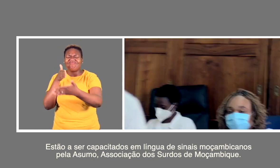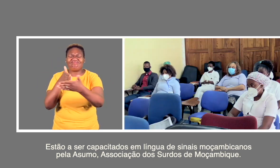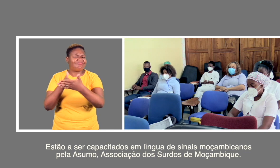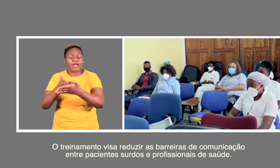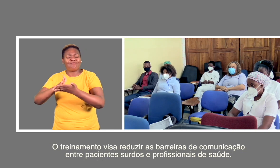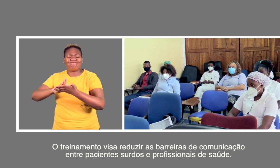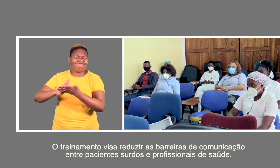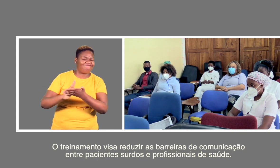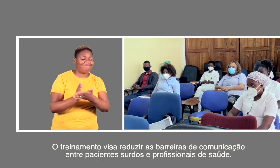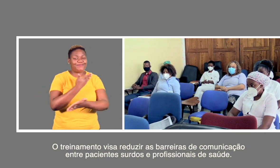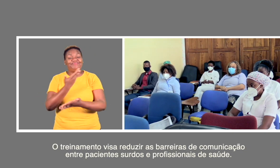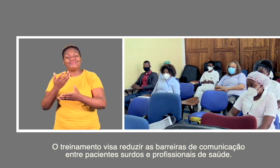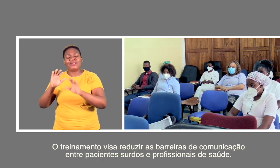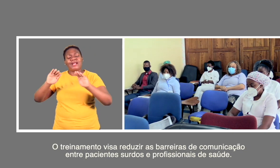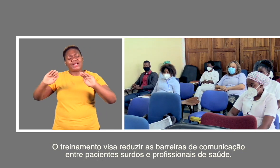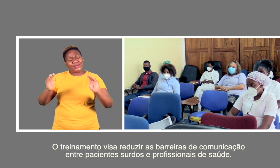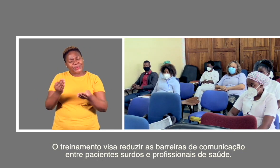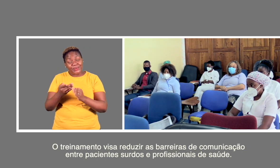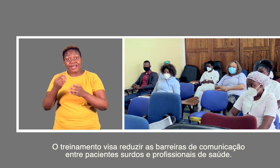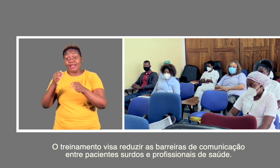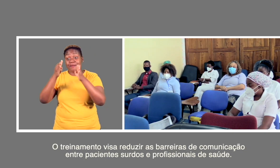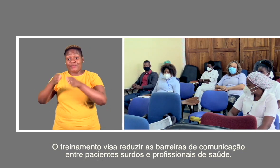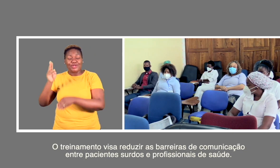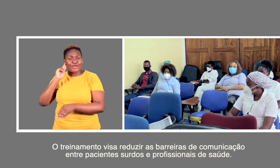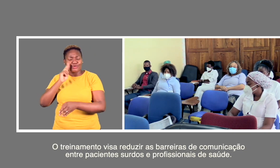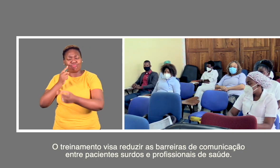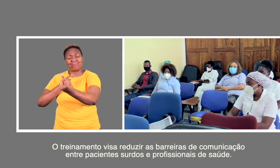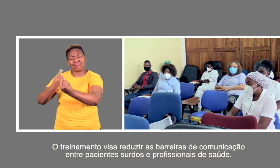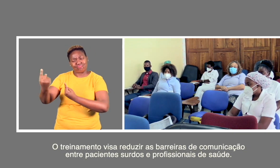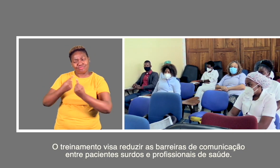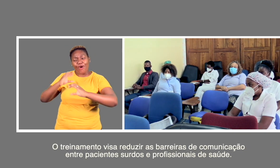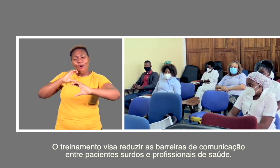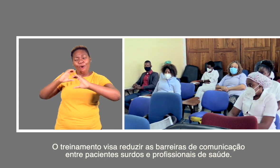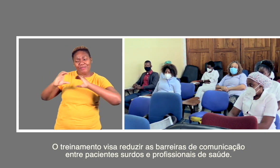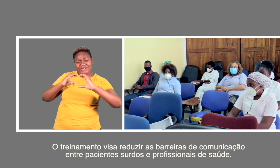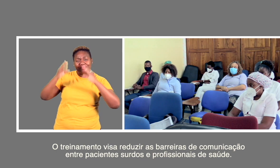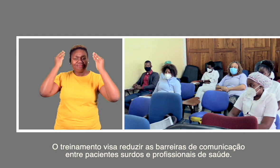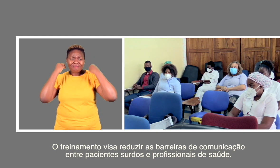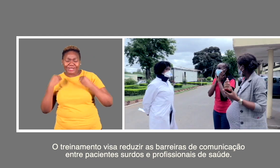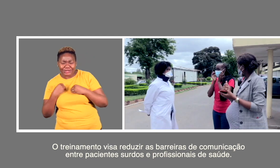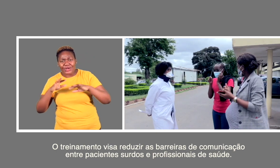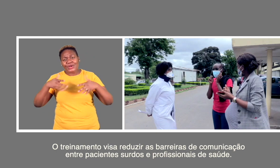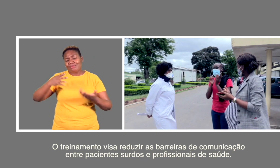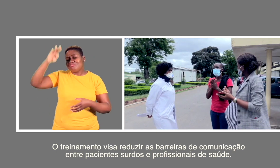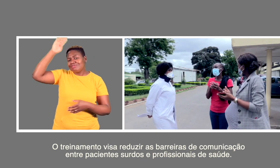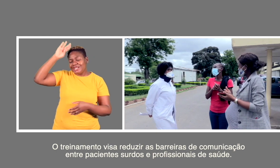O treinamento visa reduzir as barreiras de comunicação entre pacientes surdos